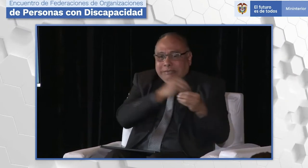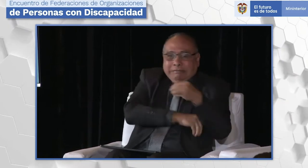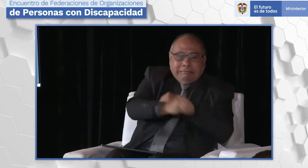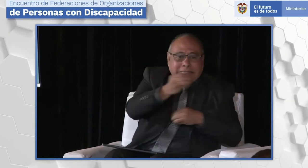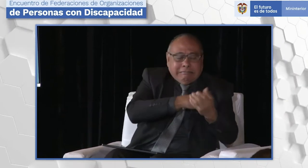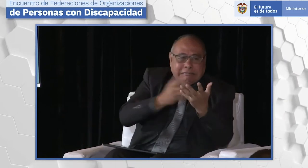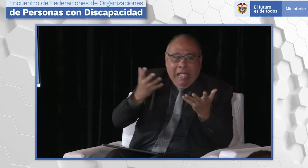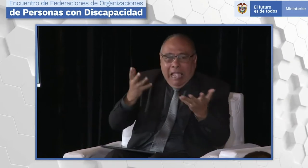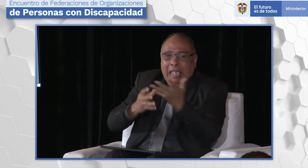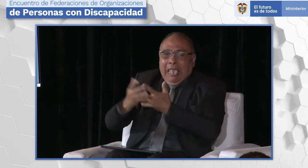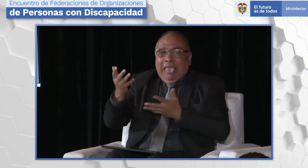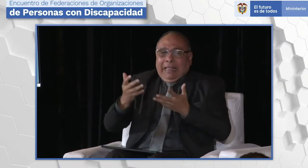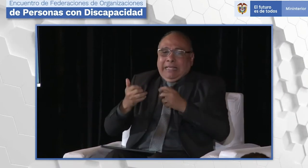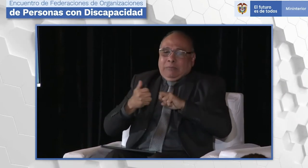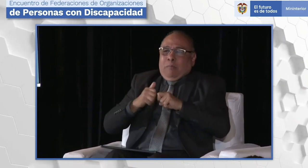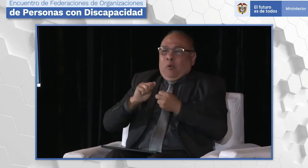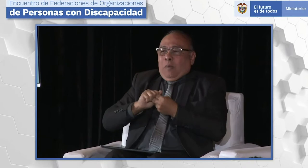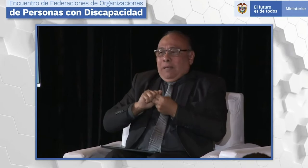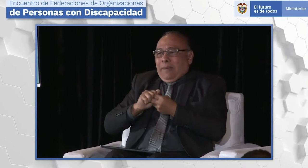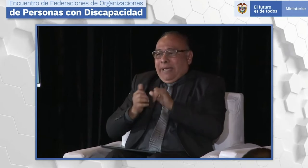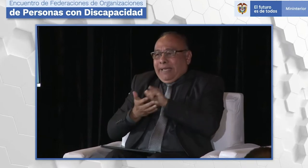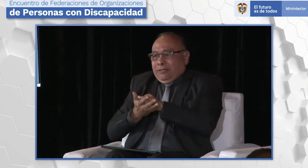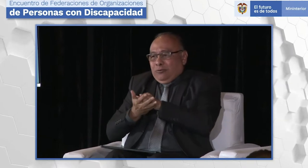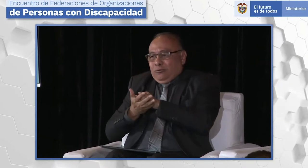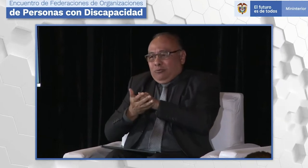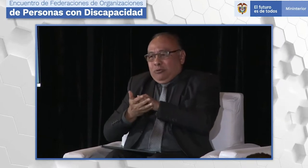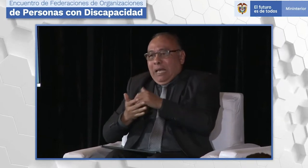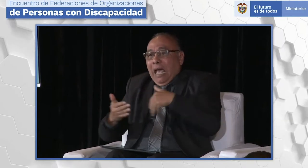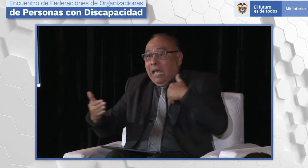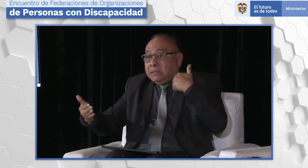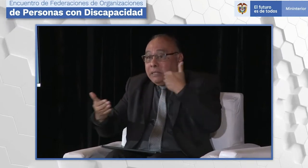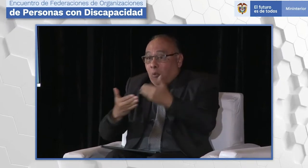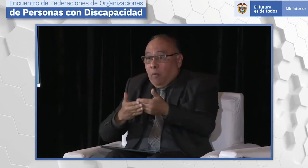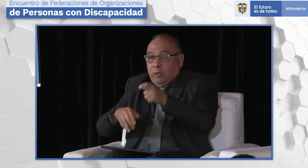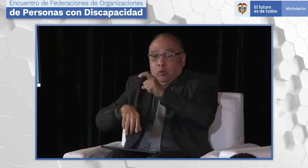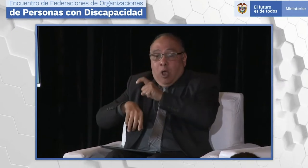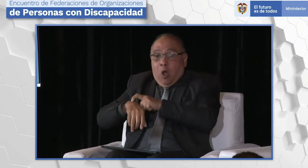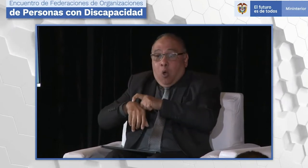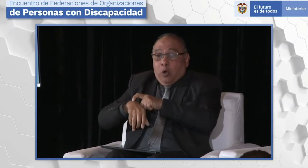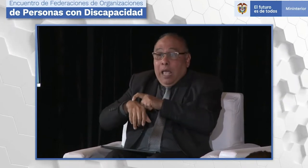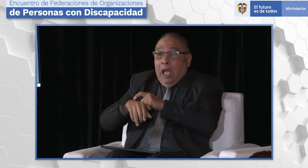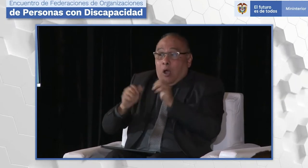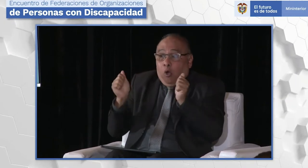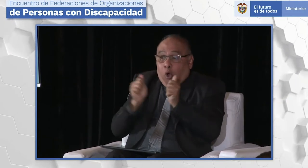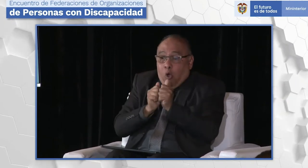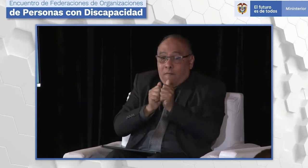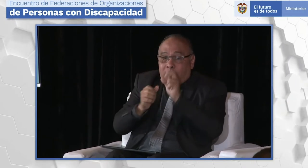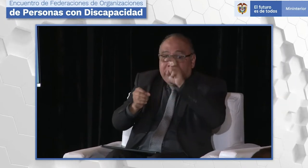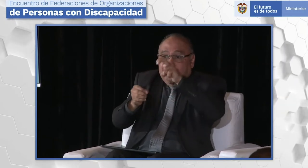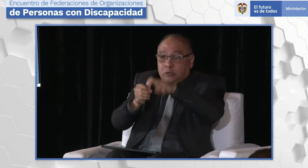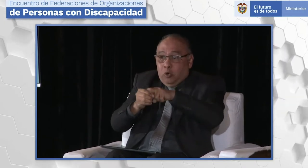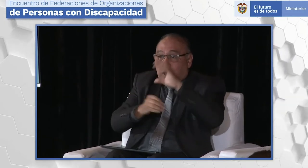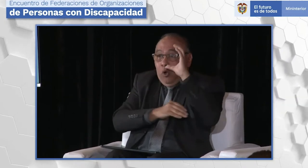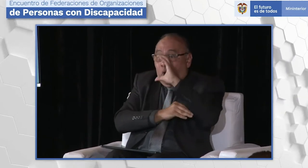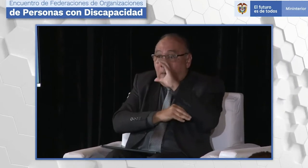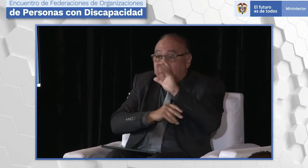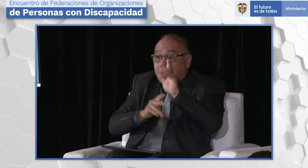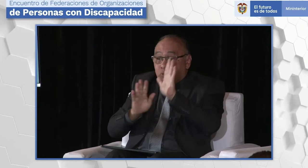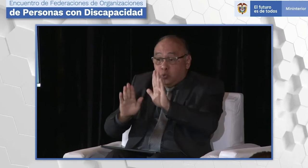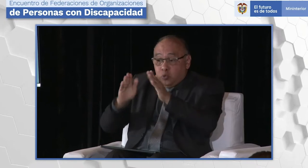discapacidades. Porque digamos que el manejo del recurso, el presupuesto, es un poco complejo en ese tema. Entonces, en este momento,